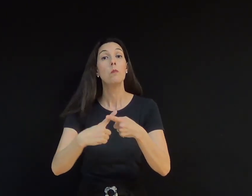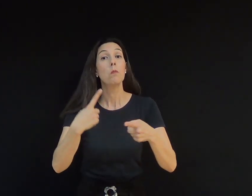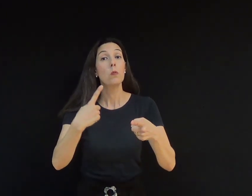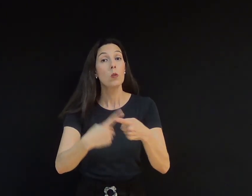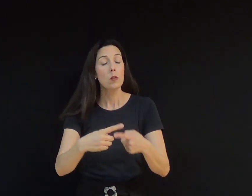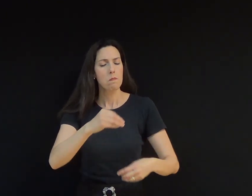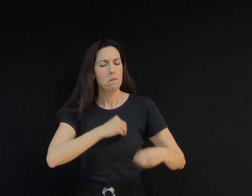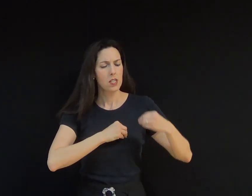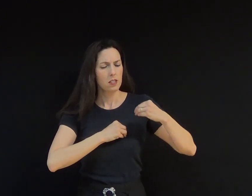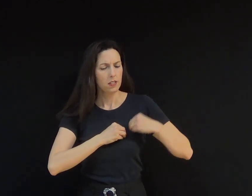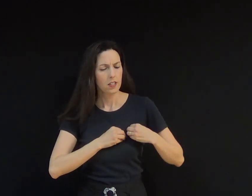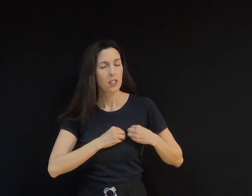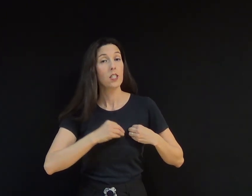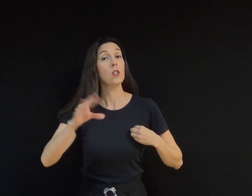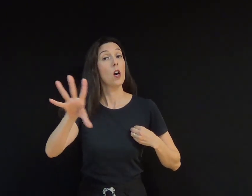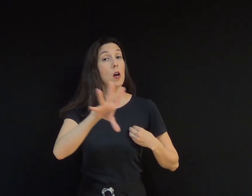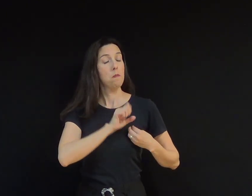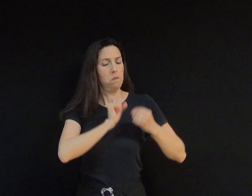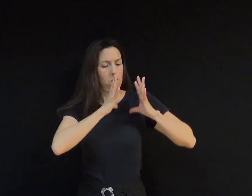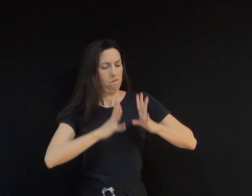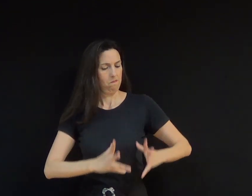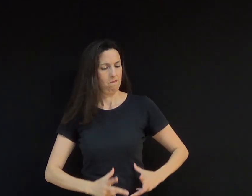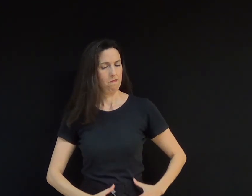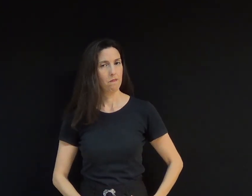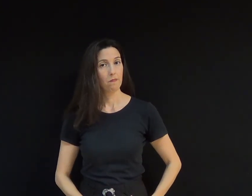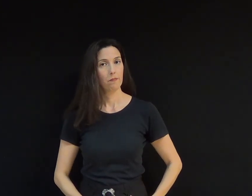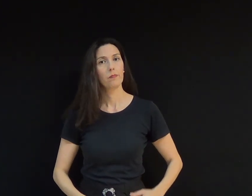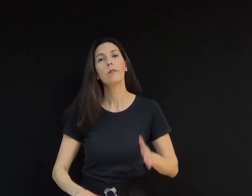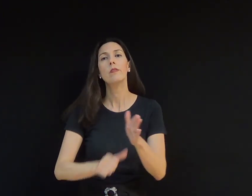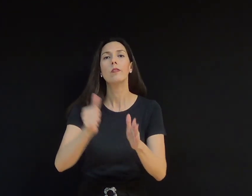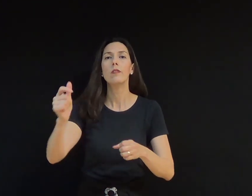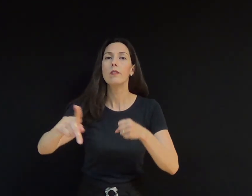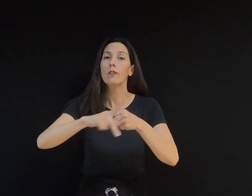cobrirá a multidão de pecados. 1 Pedro 4, 8